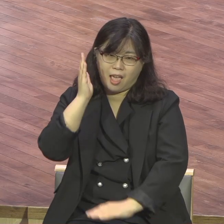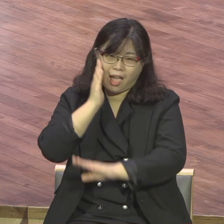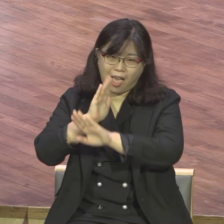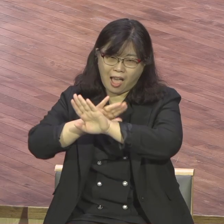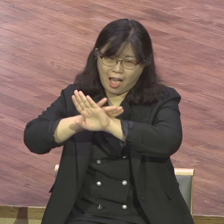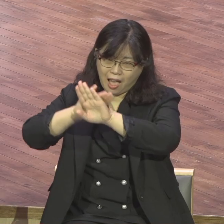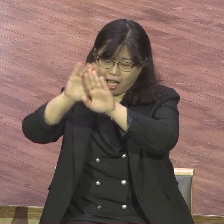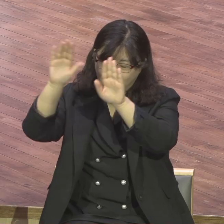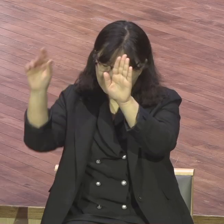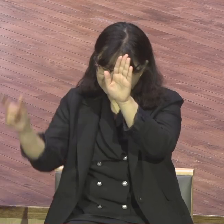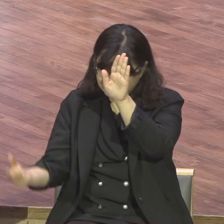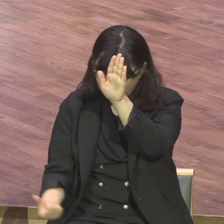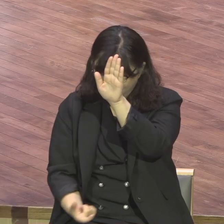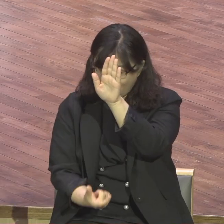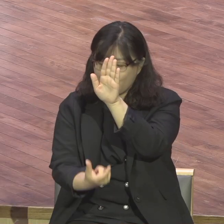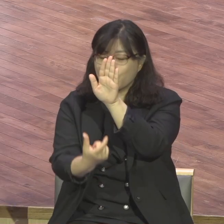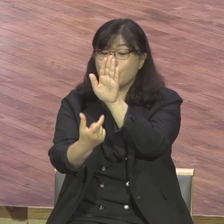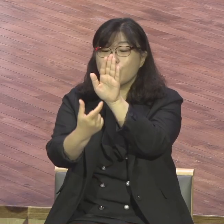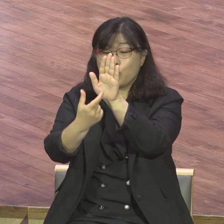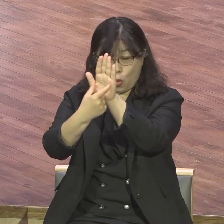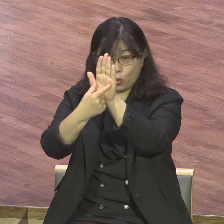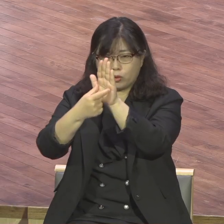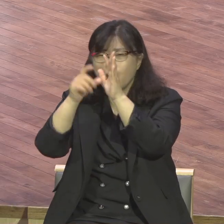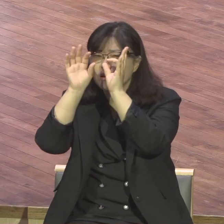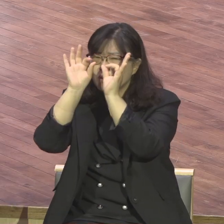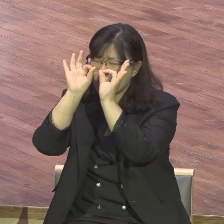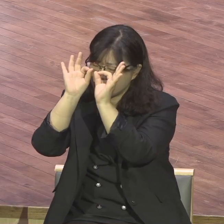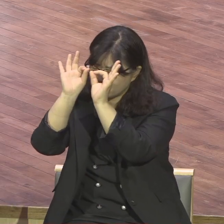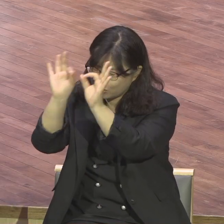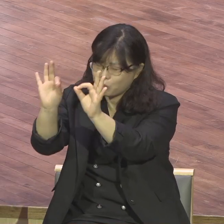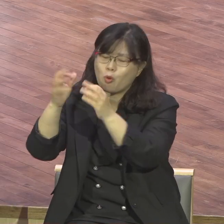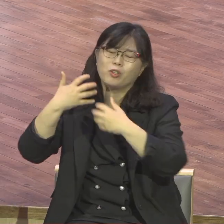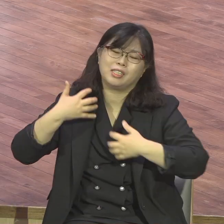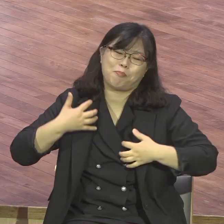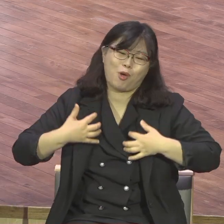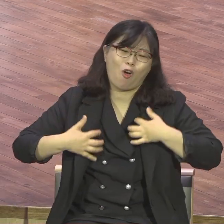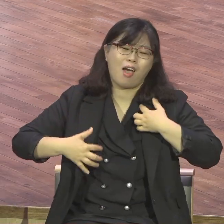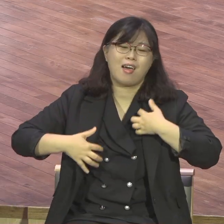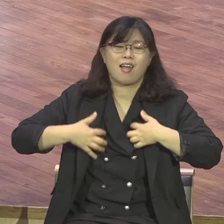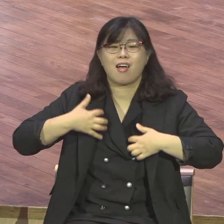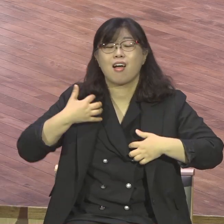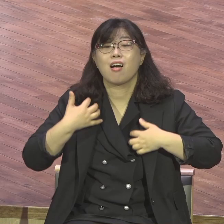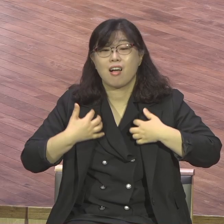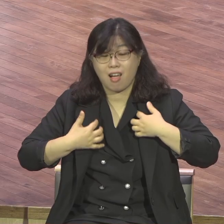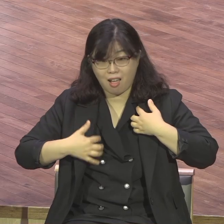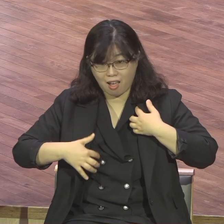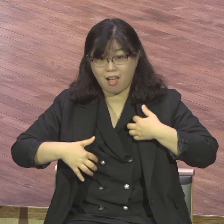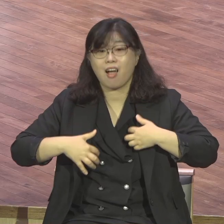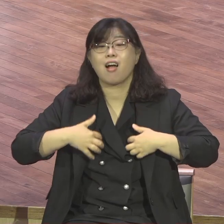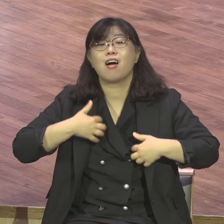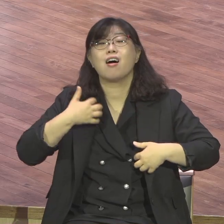하늘의 기록된 것으로 빛나라